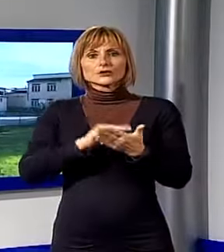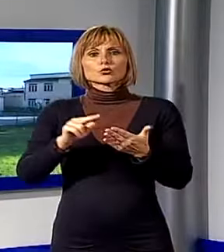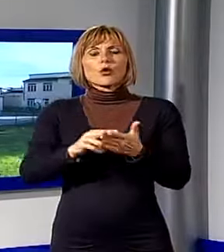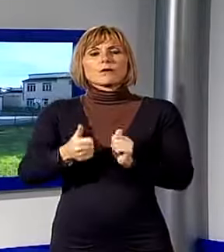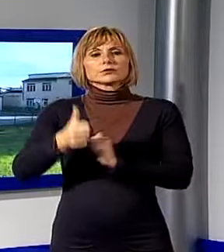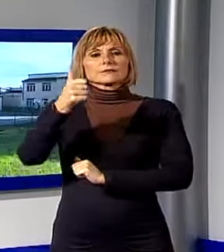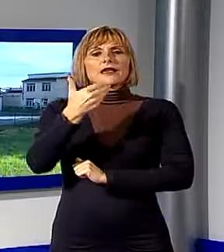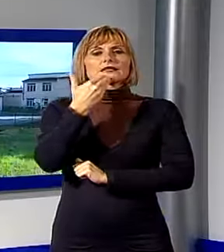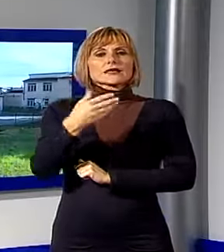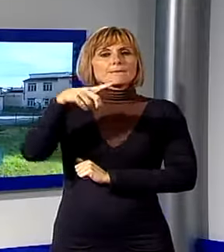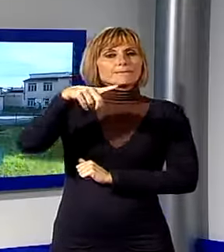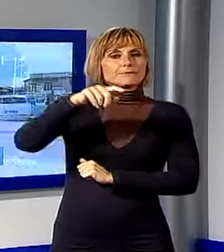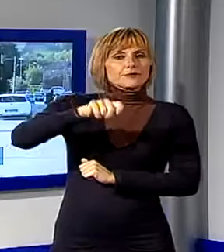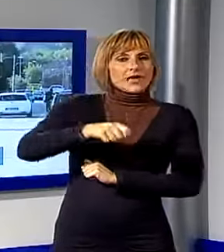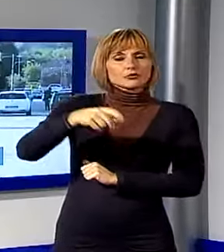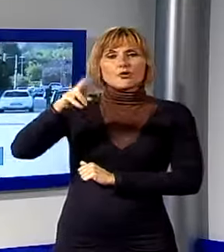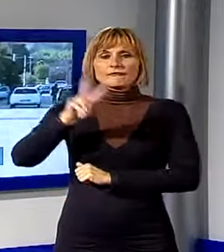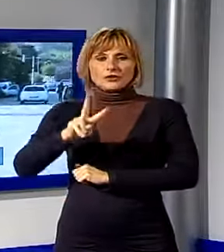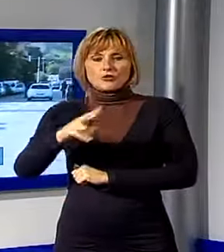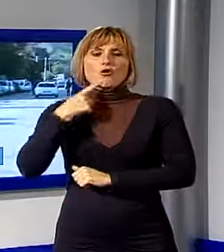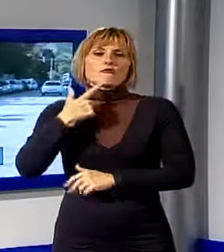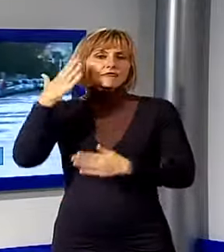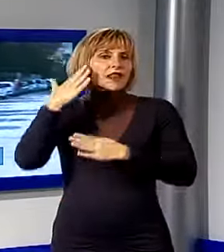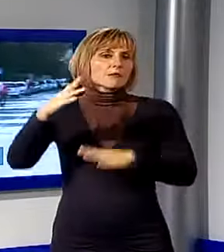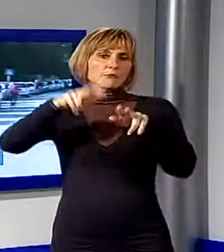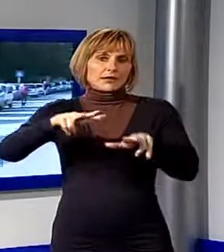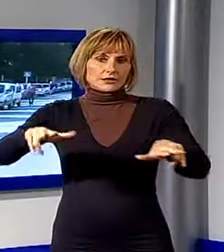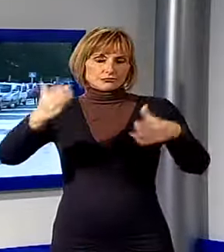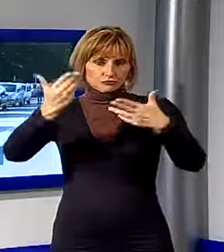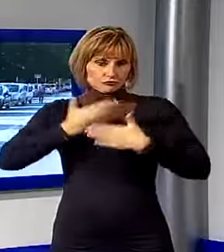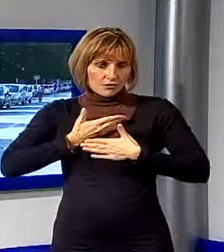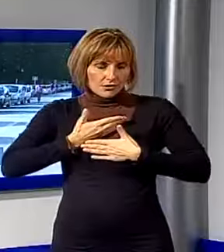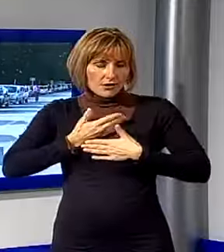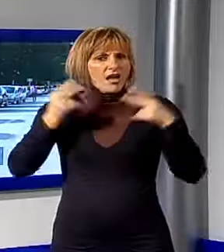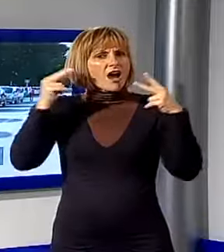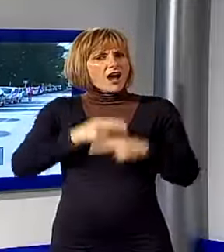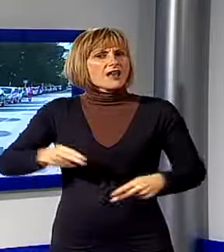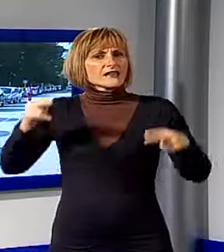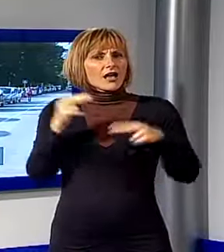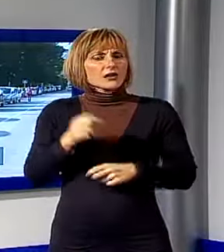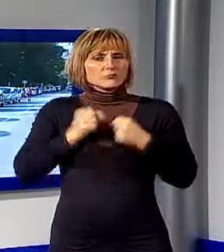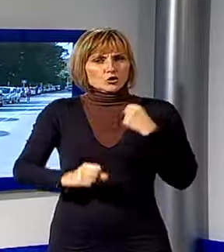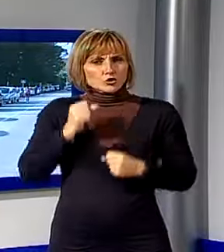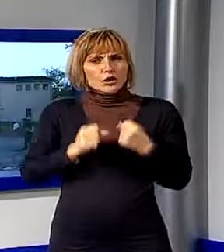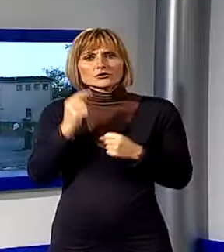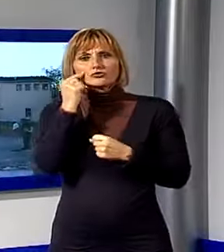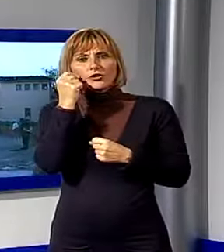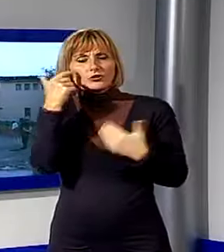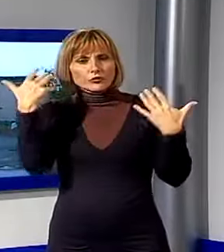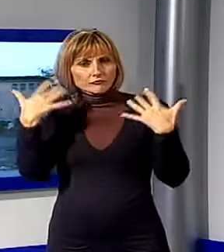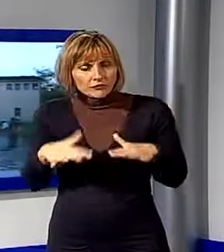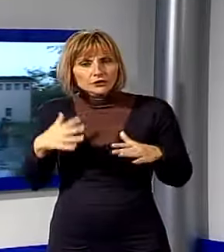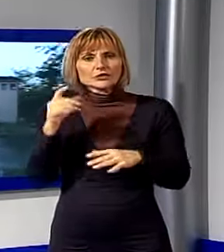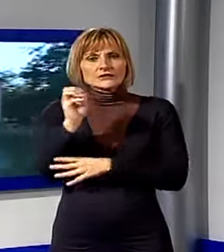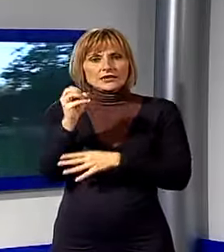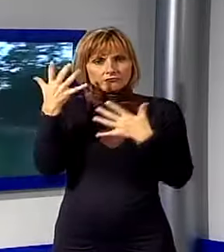San Pietro a Vico avrà il suo parcheggio dopo tanti anni di proteste da parte dei genitori insegnanti. Il comune ha annunciato il via dei lavori